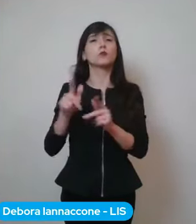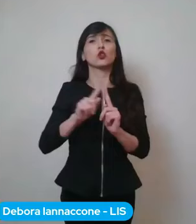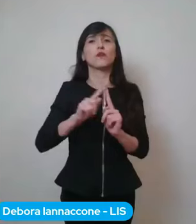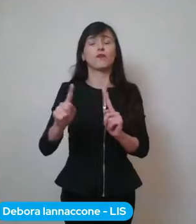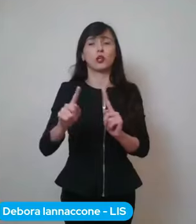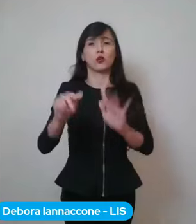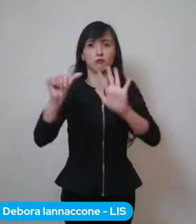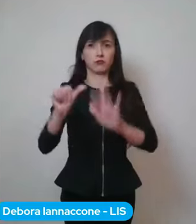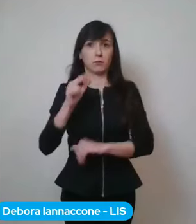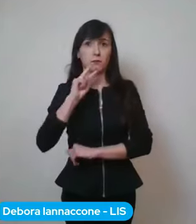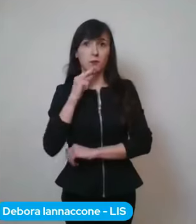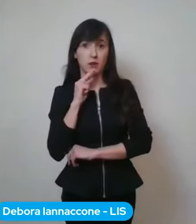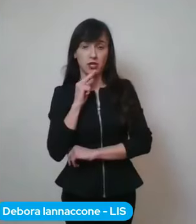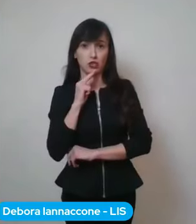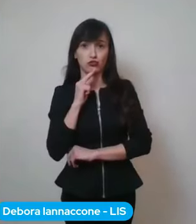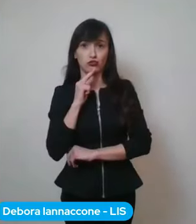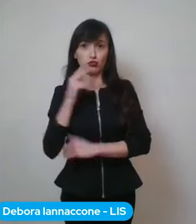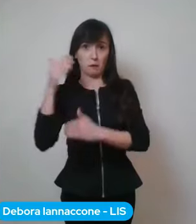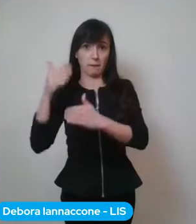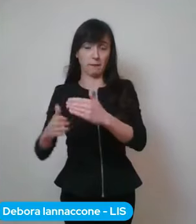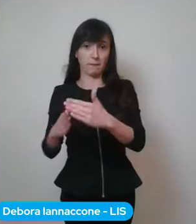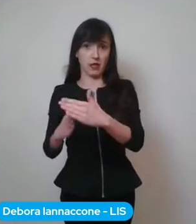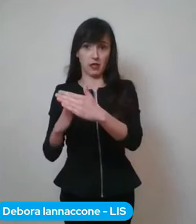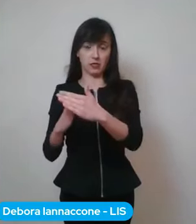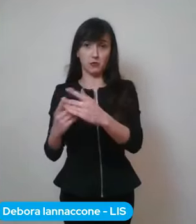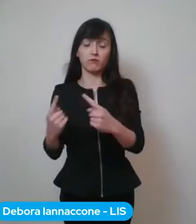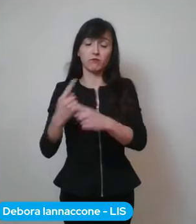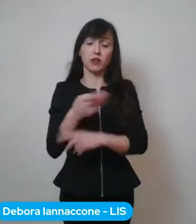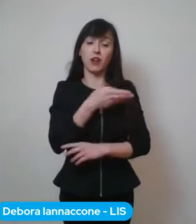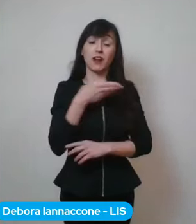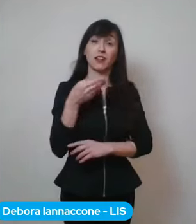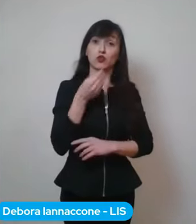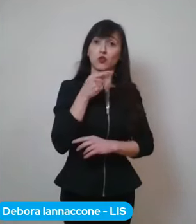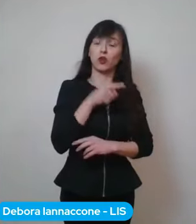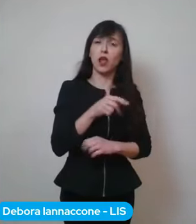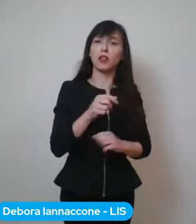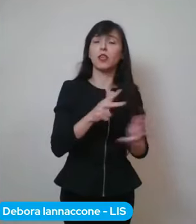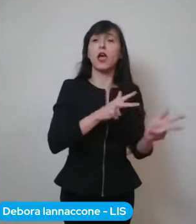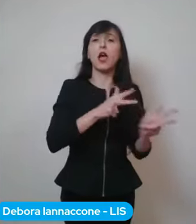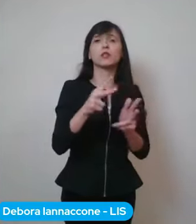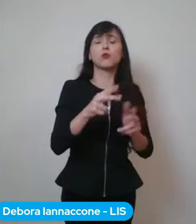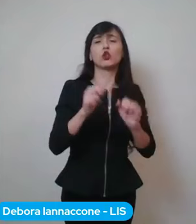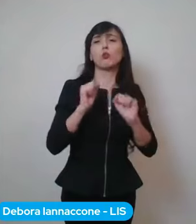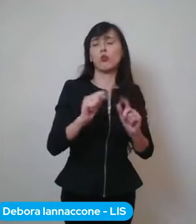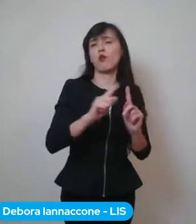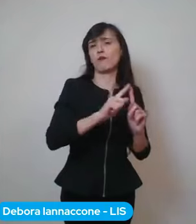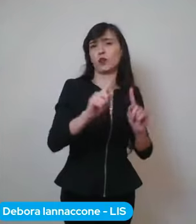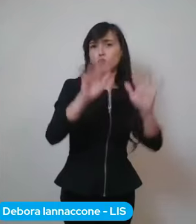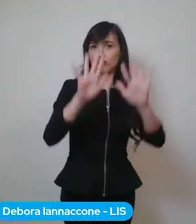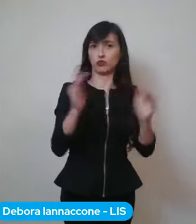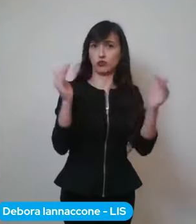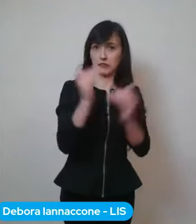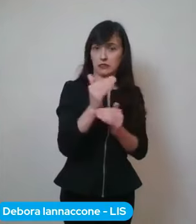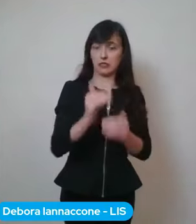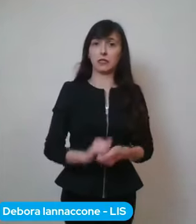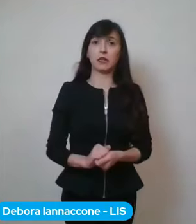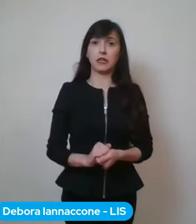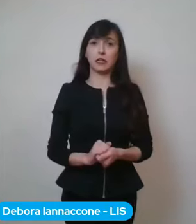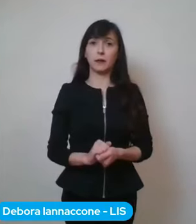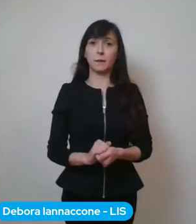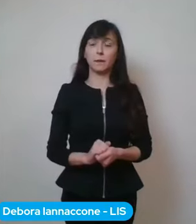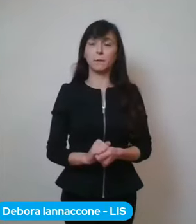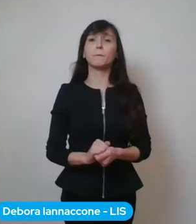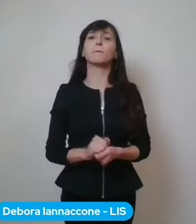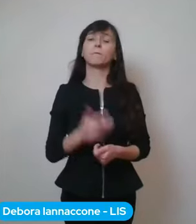mentre i ristoranti l'asporto lo possono fare fino alle ore ventidue. Ed è consentito invece il servizio a